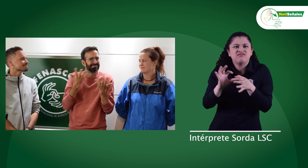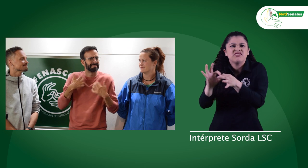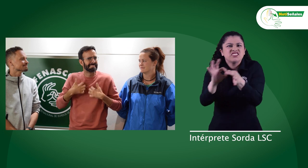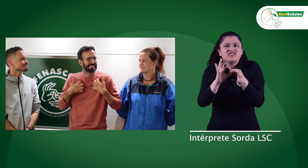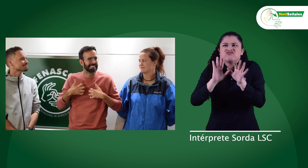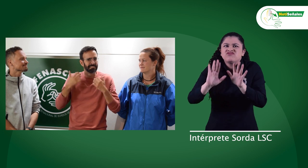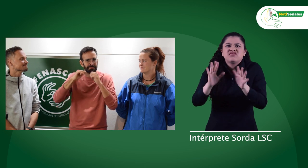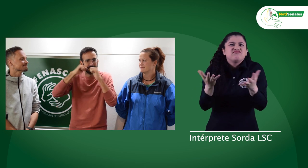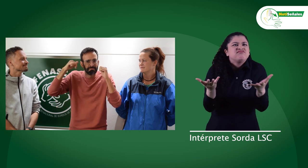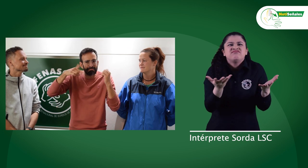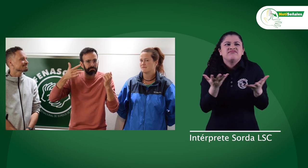federación de sordos.